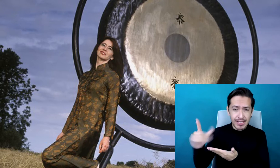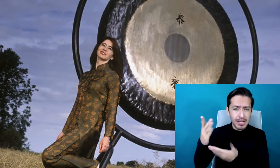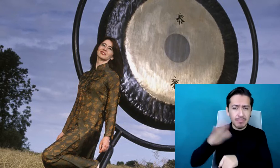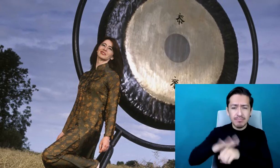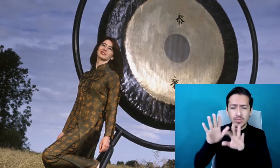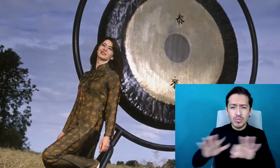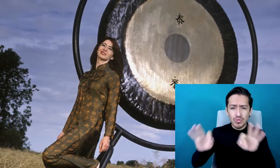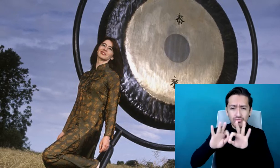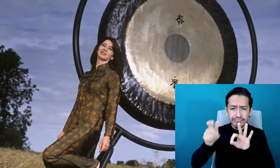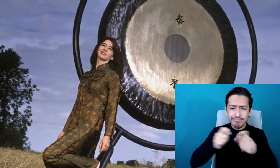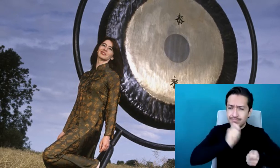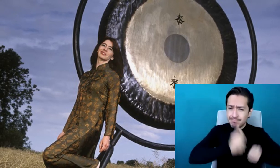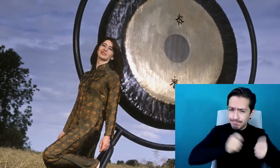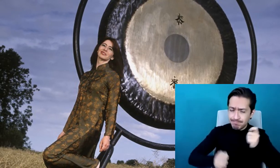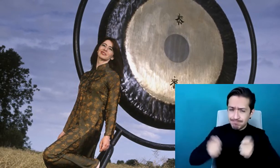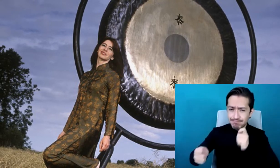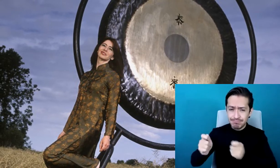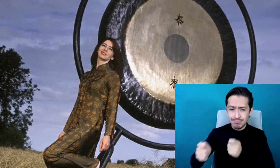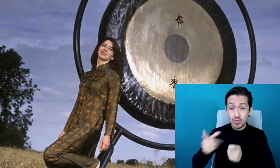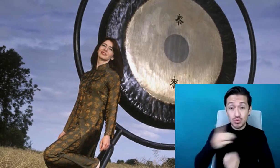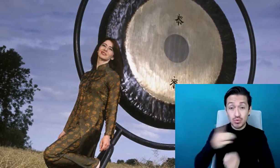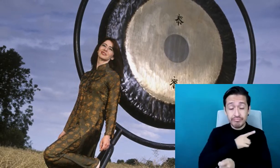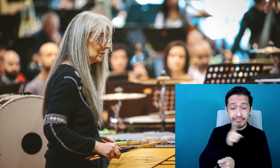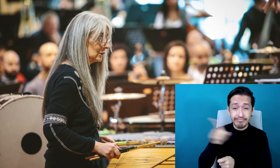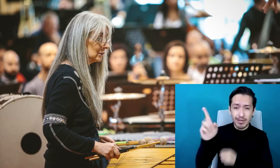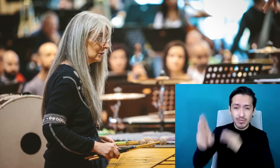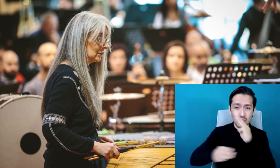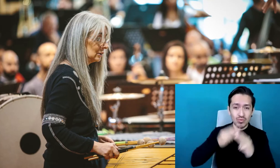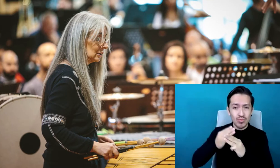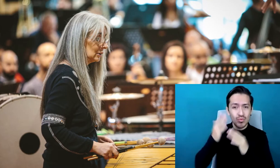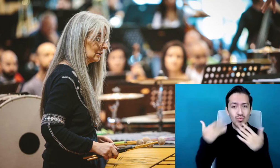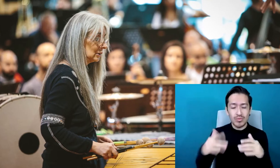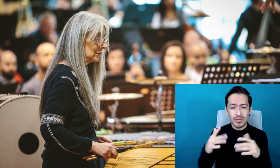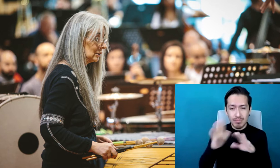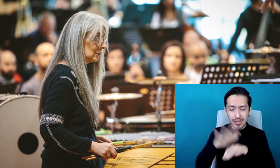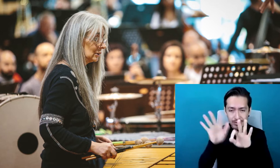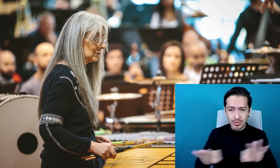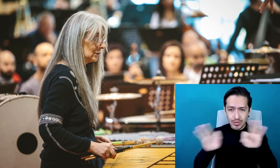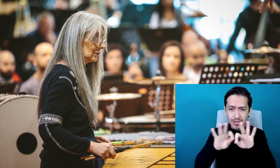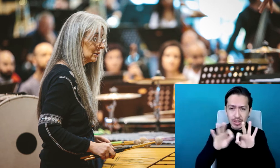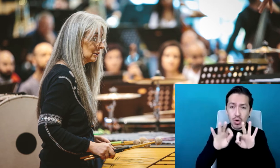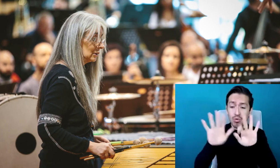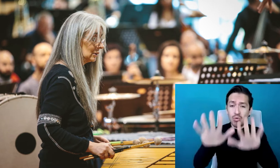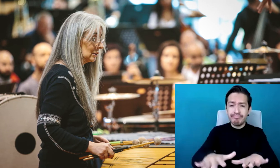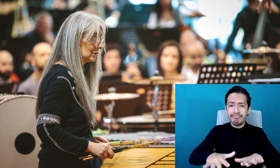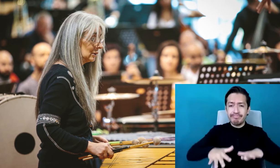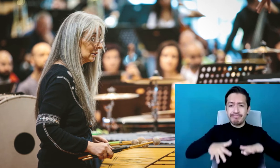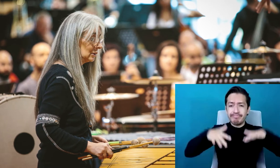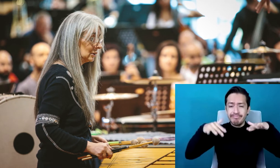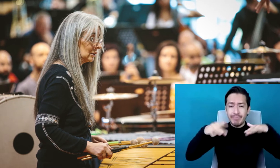solista del mundo. Se presenta con las mejores orquestas, directores y artistas.